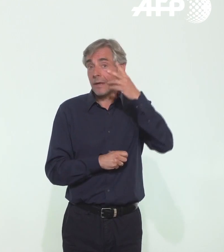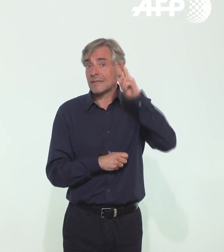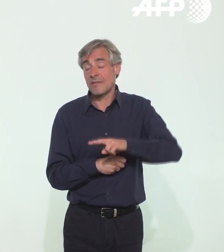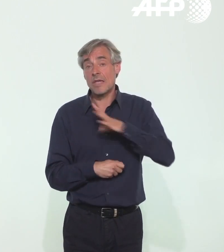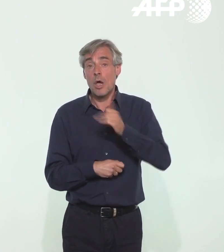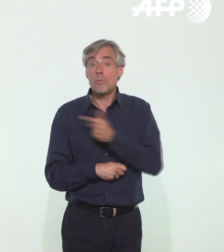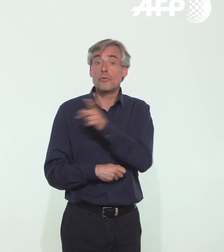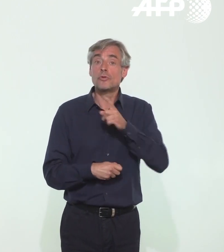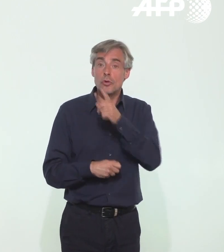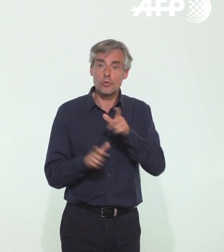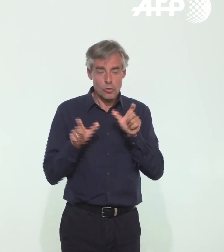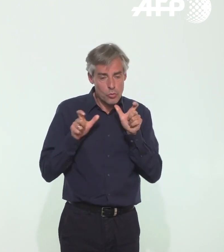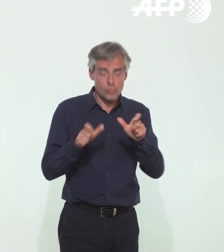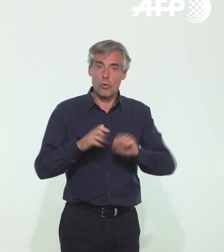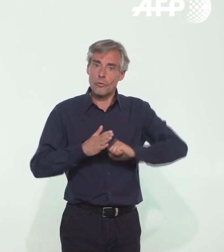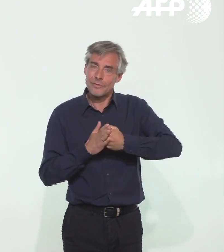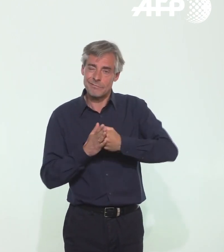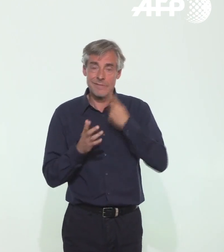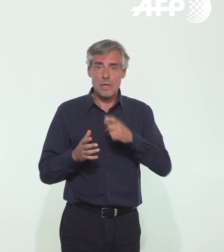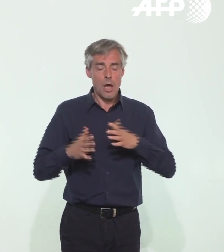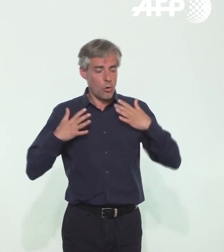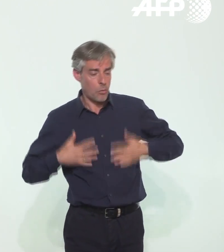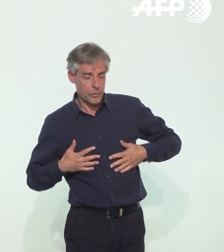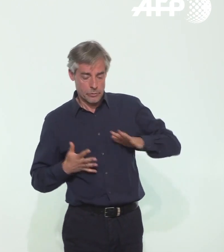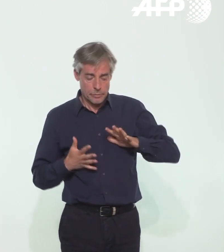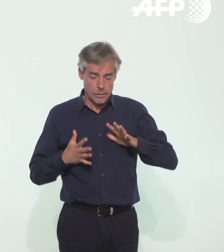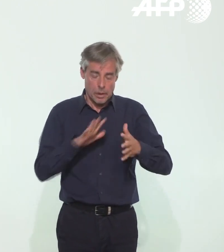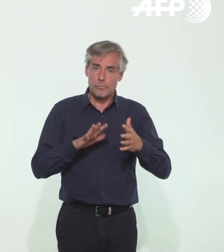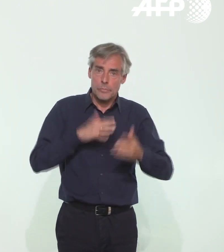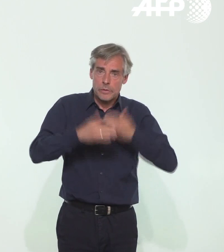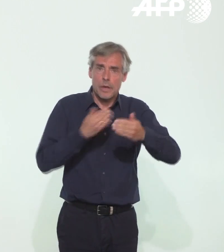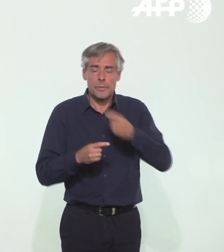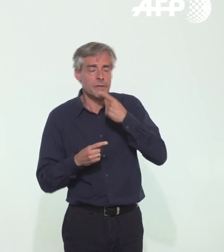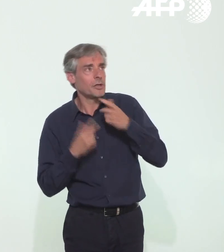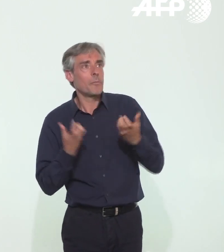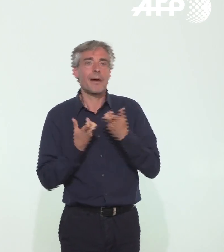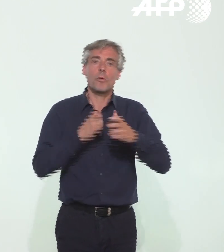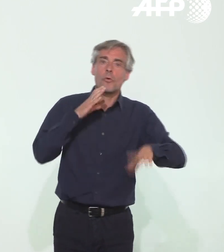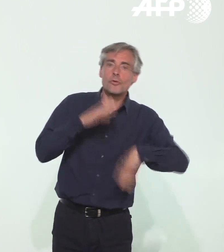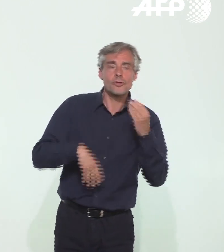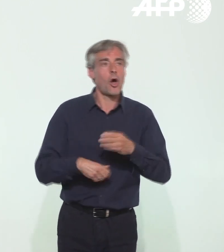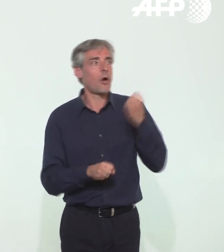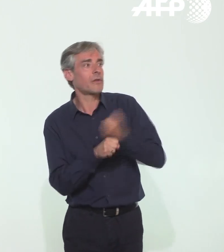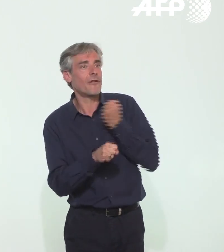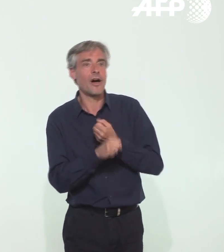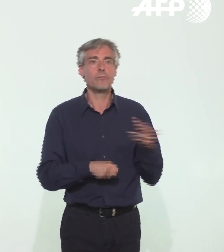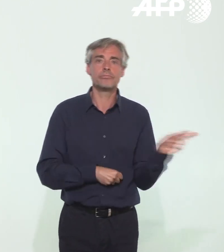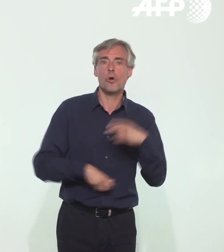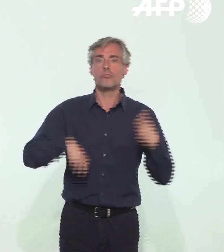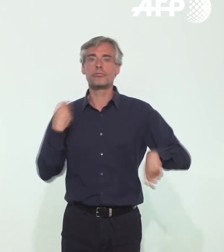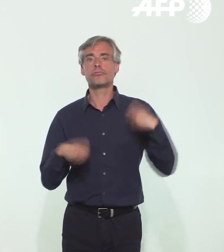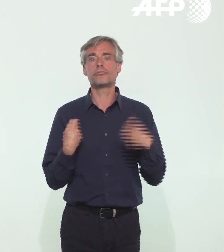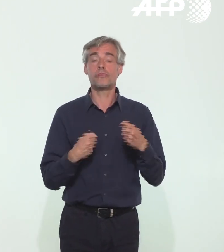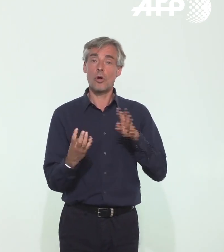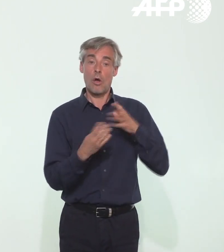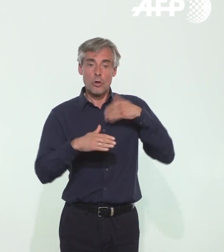jours de grande vigilance. Nous avons des changements de comportement qui se sont observés depuis quelques jours, des gens ont repris progressivement le travail, le nombre de personnes dans les